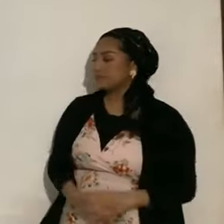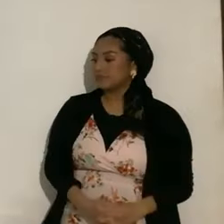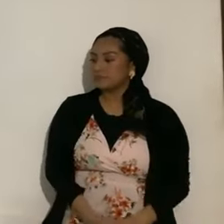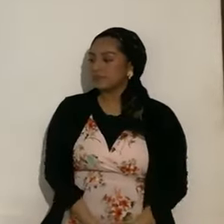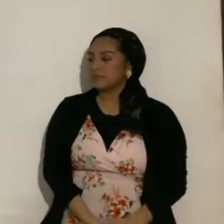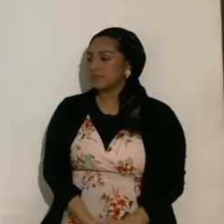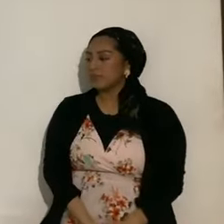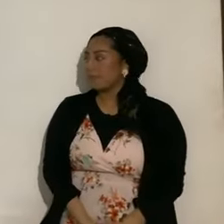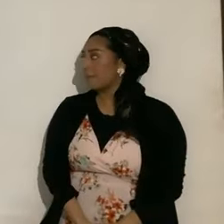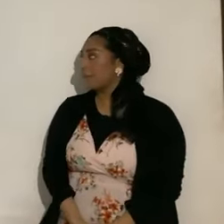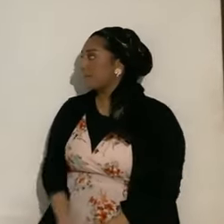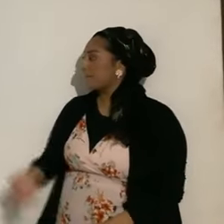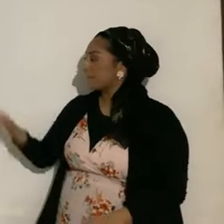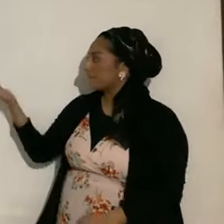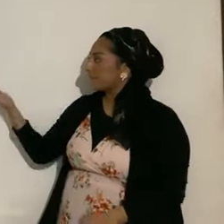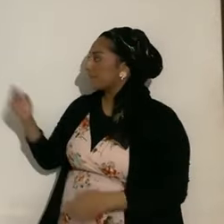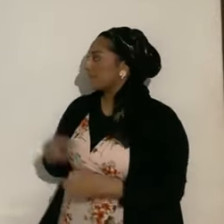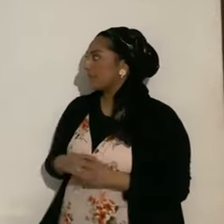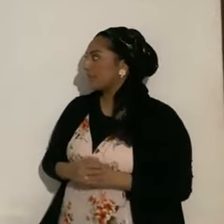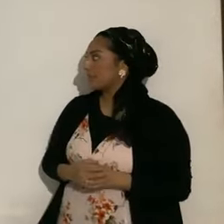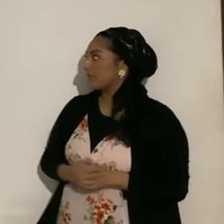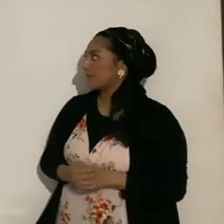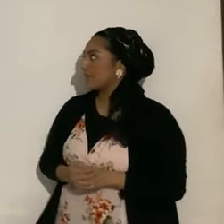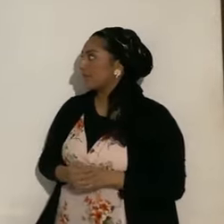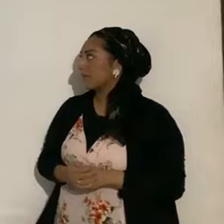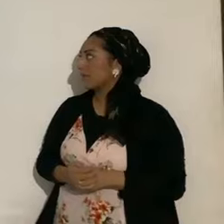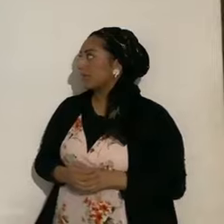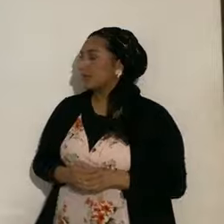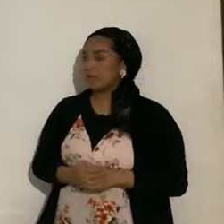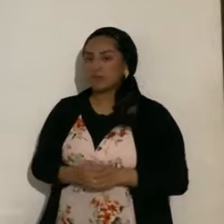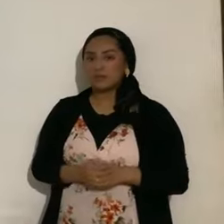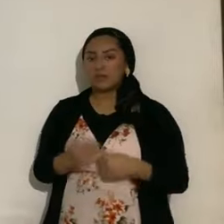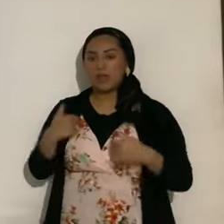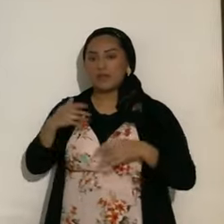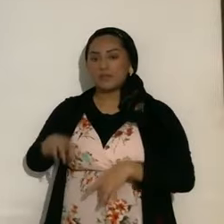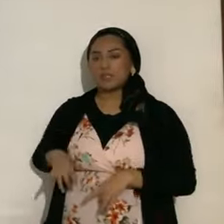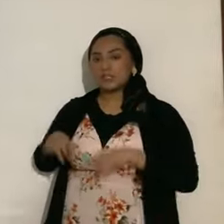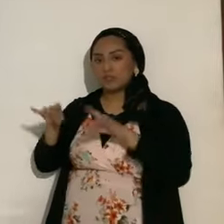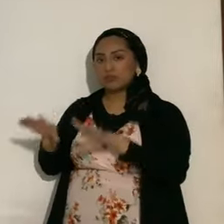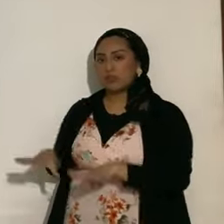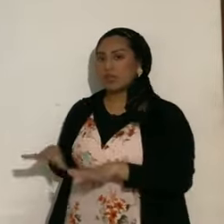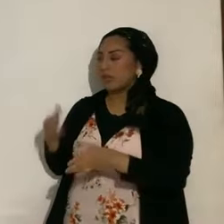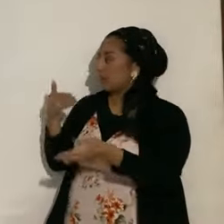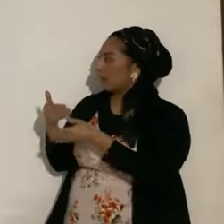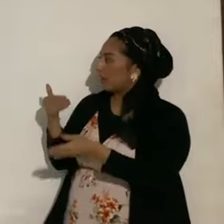ahí está, pasando exactamente, sobre Australia, y otras partes del mundo, desde luego,